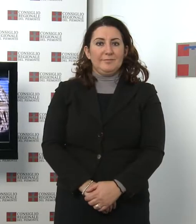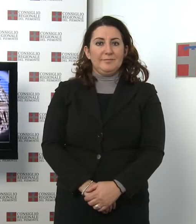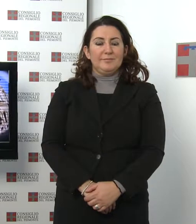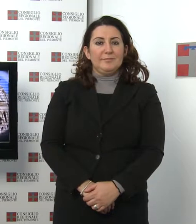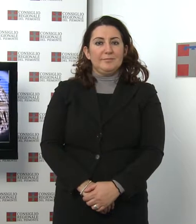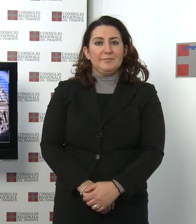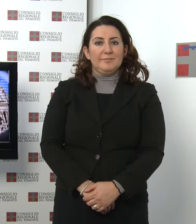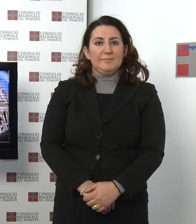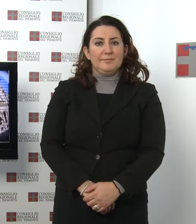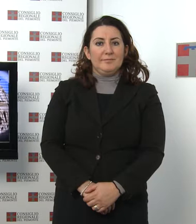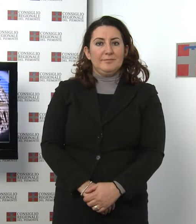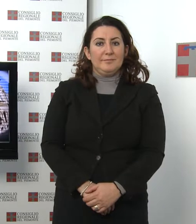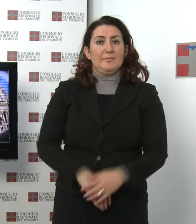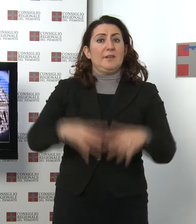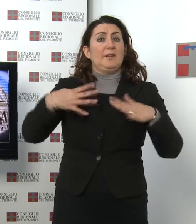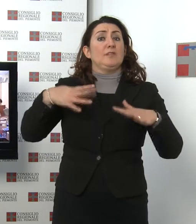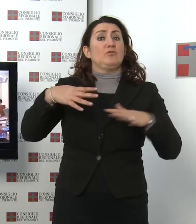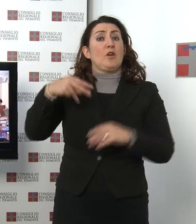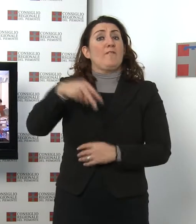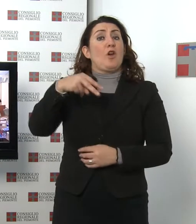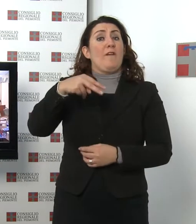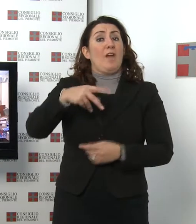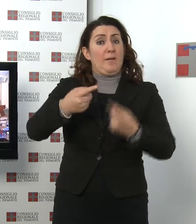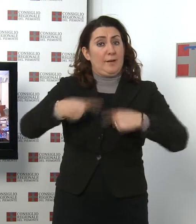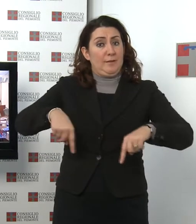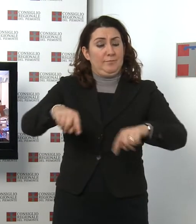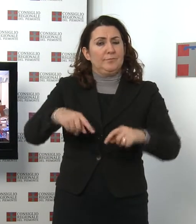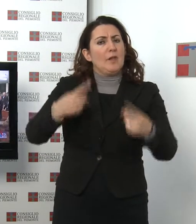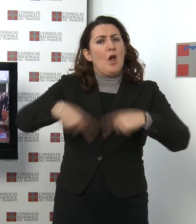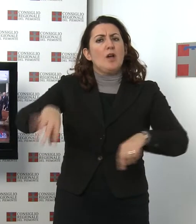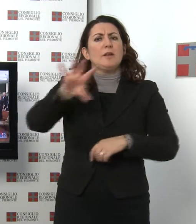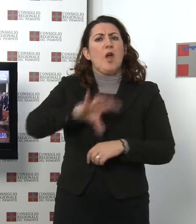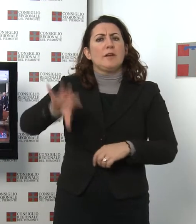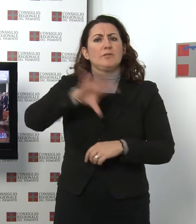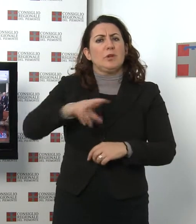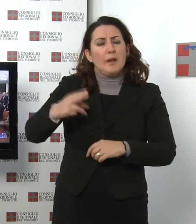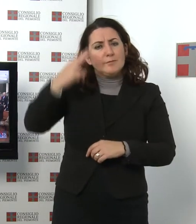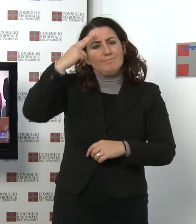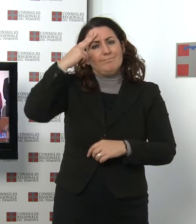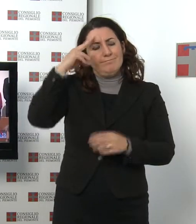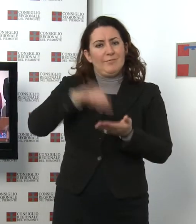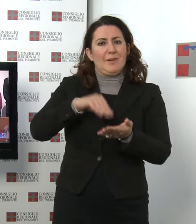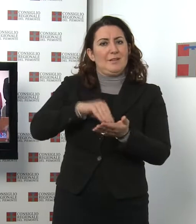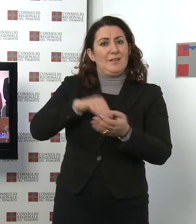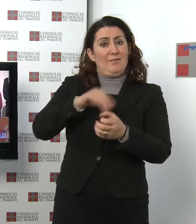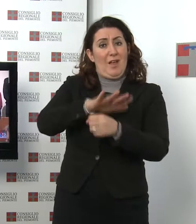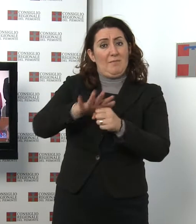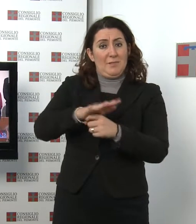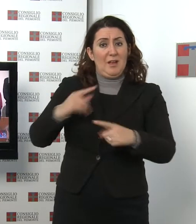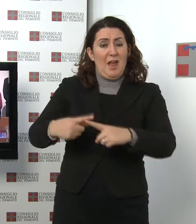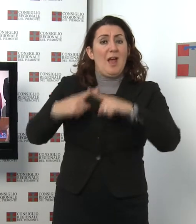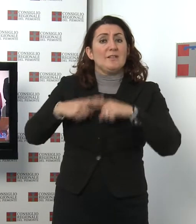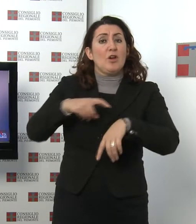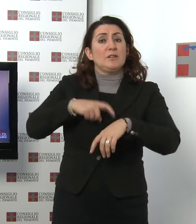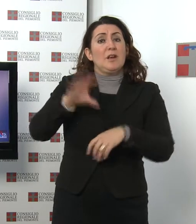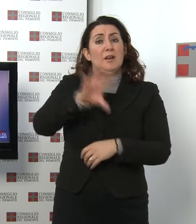La seduta del 19 novembre Il Consiglio regionale ha commemorato la presenza dei familiari l'ex consigliere